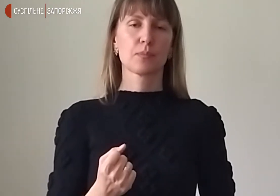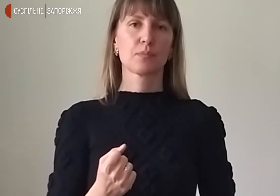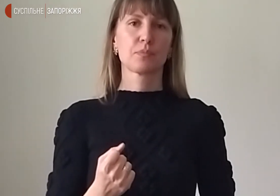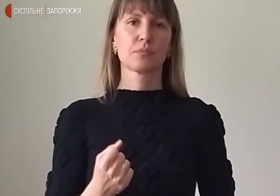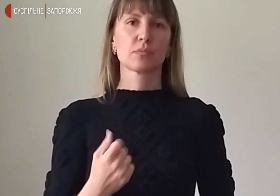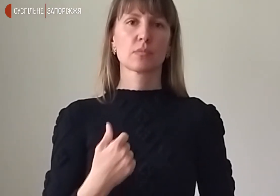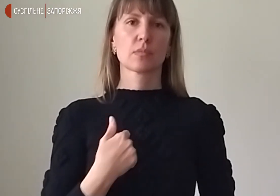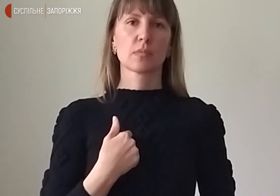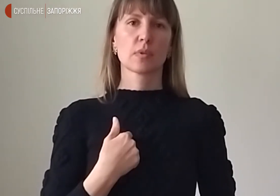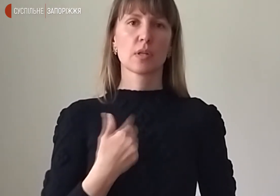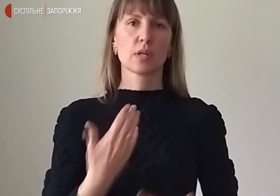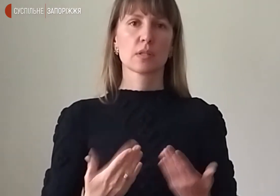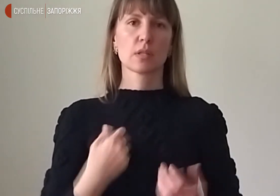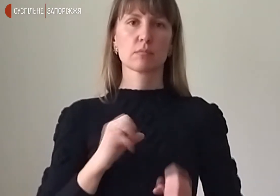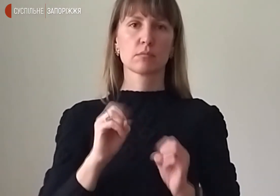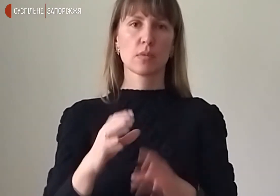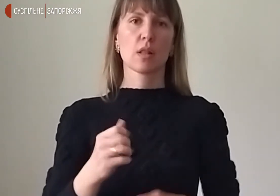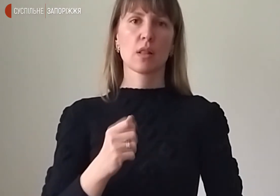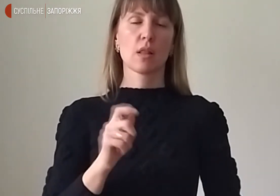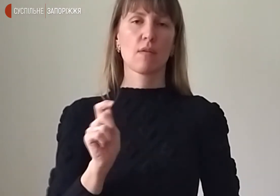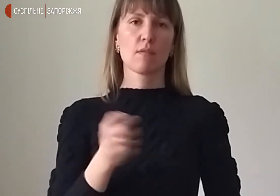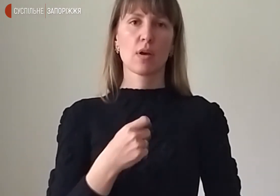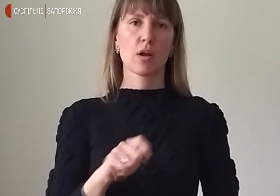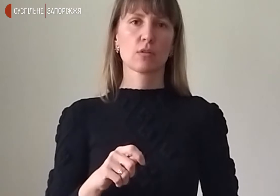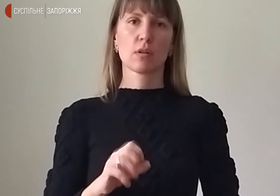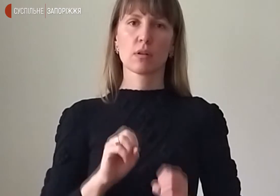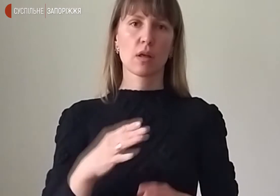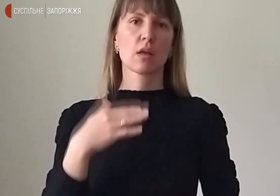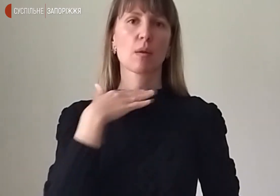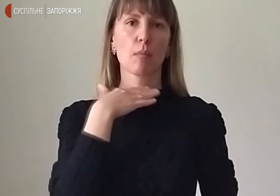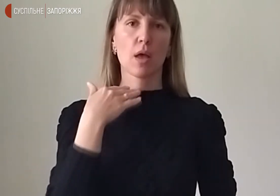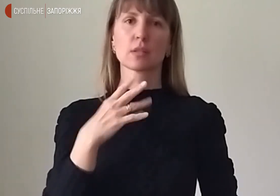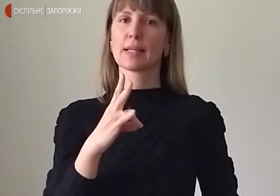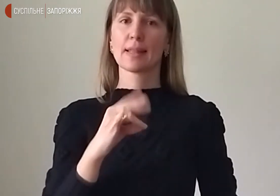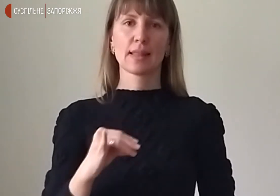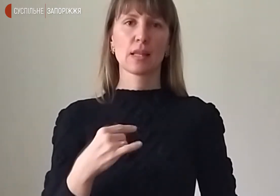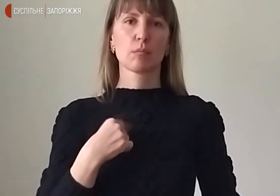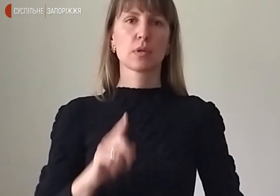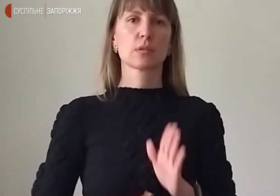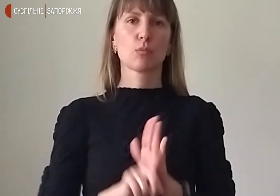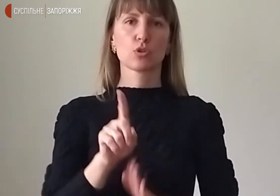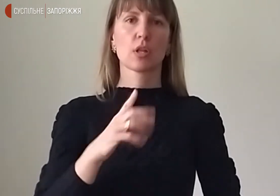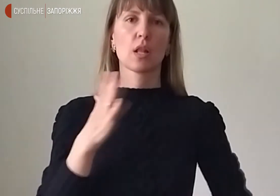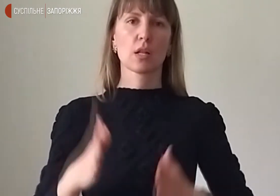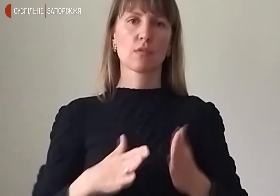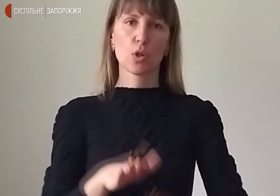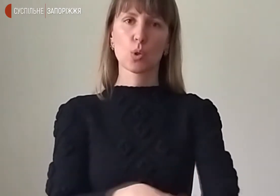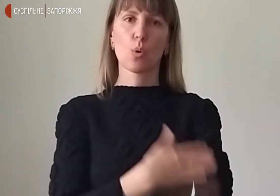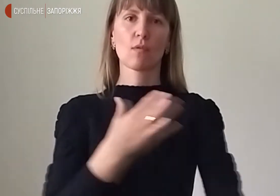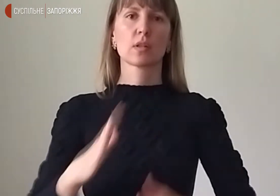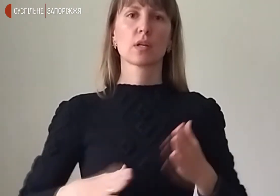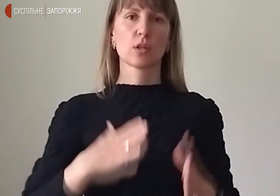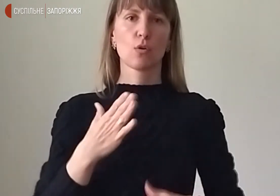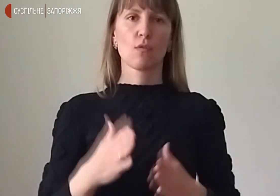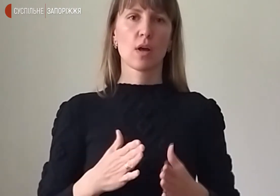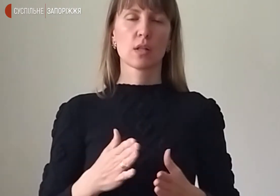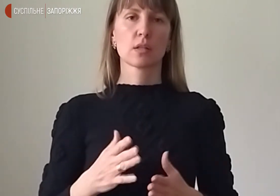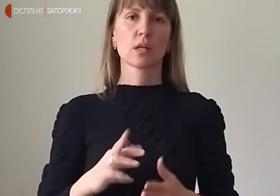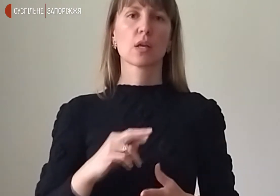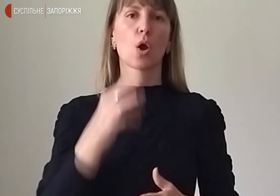викинути на фронт, нас не викидало, м'ясо. Ні, ми спочатку тренувалися, дуже довго тренувалися. Як досвід ми той